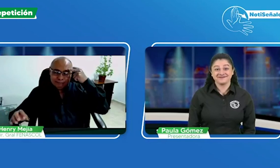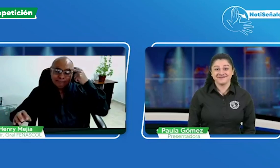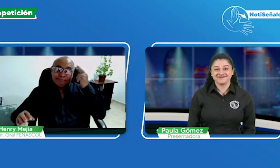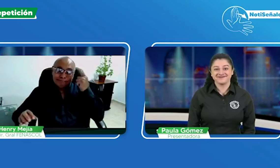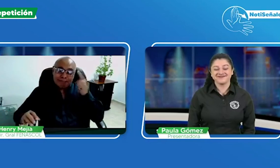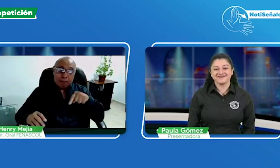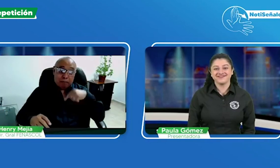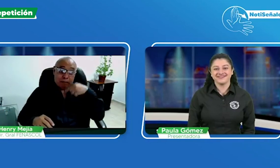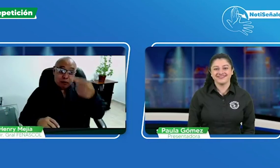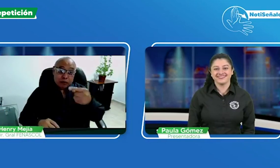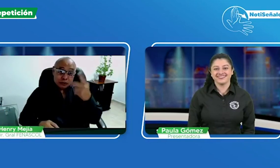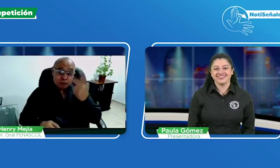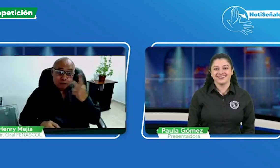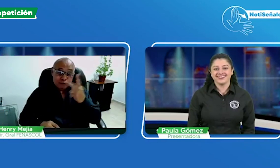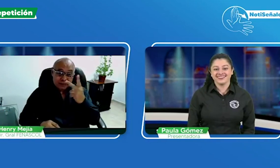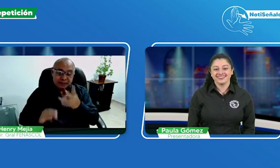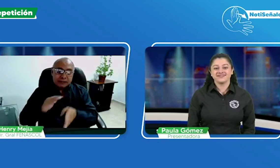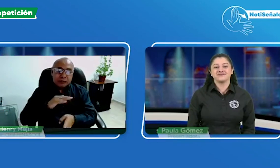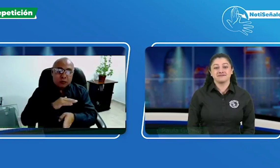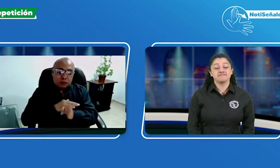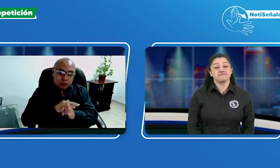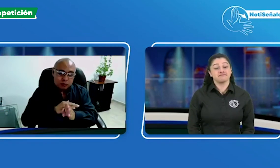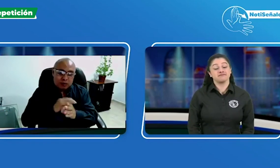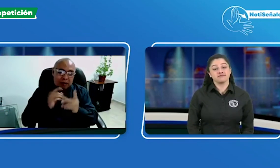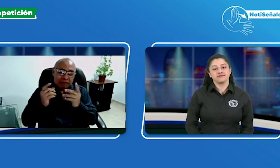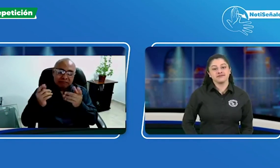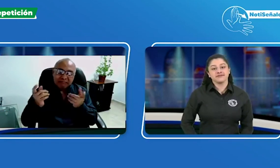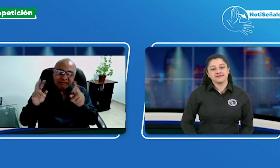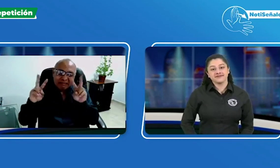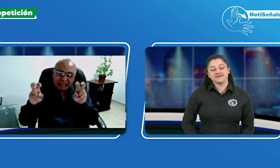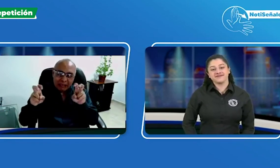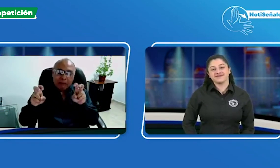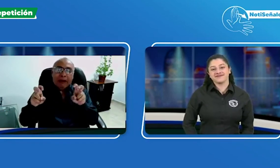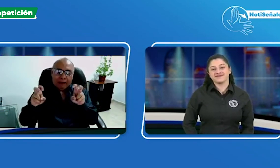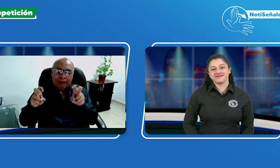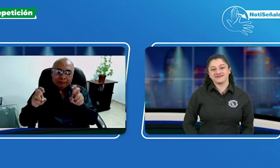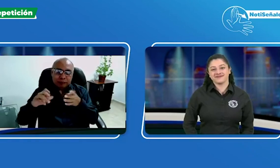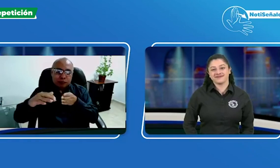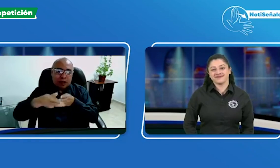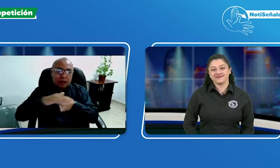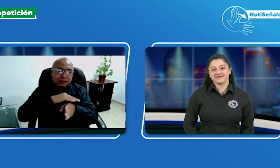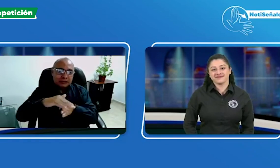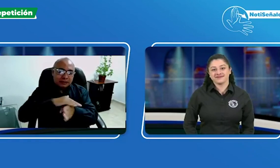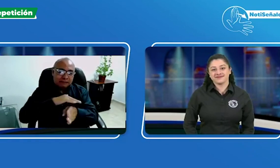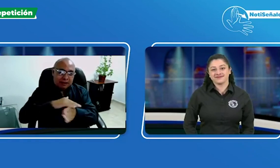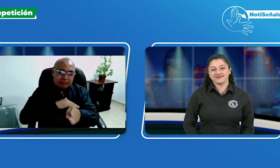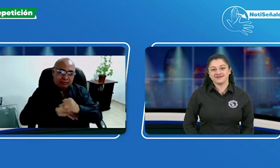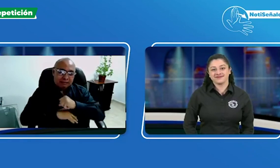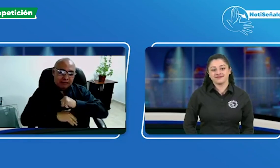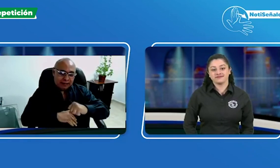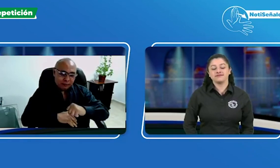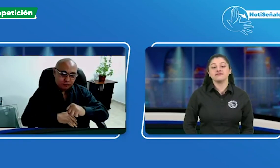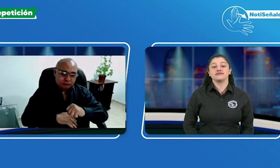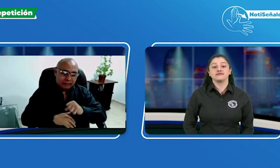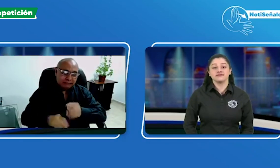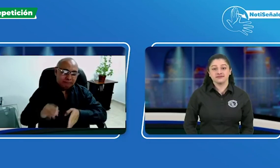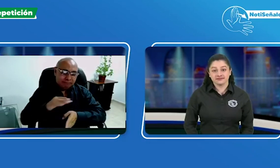Sí, Paula. Para este próximo viernes continuaremos hablando de accesibilidad